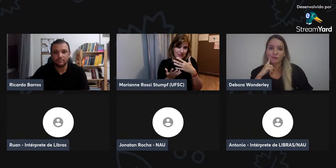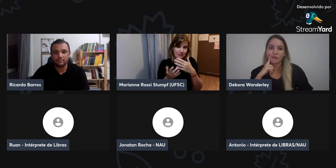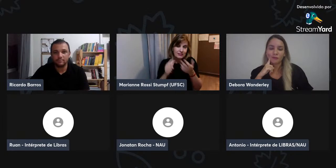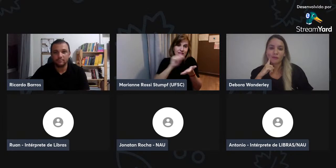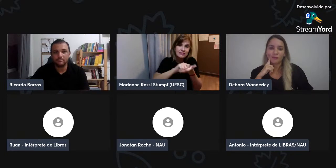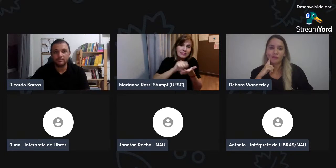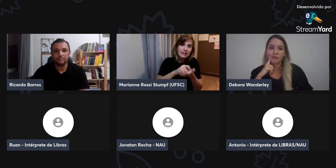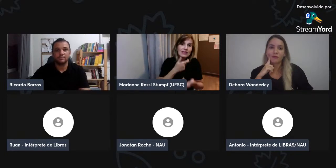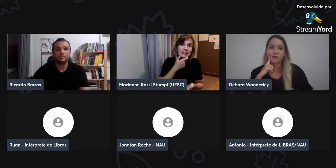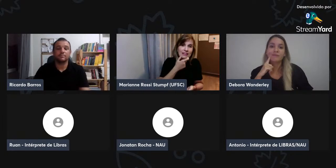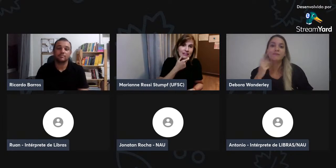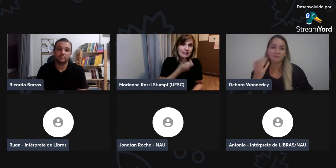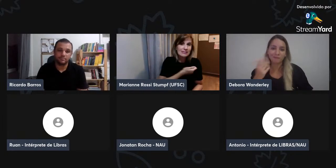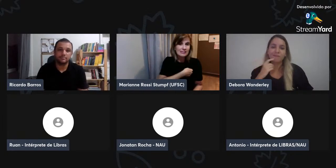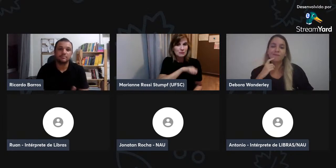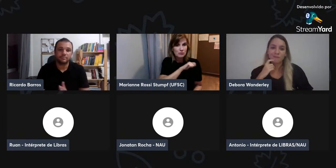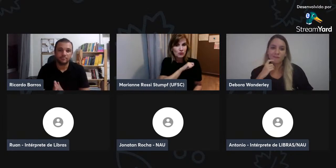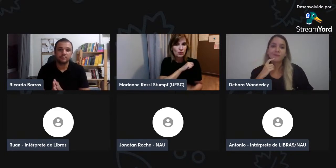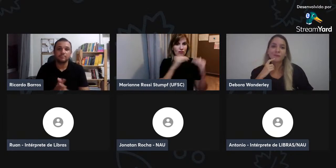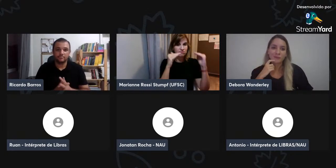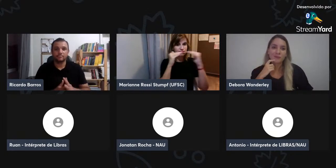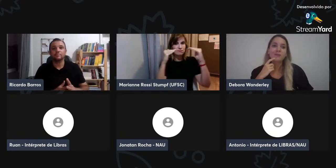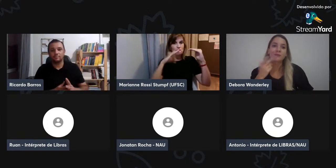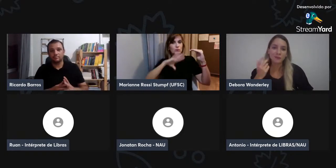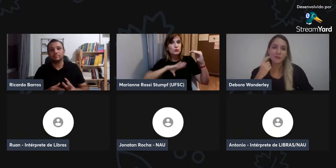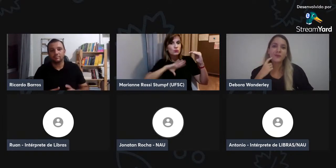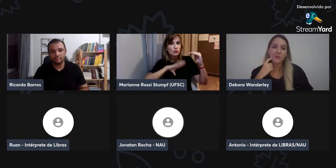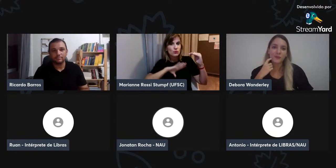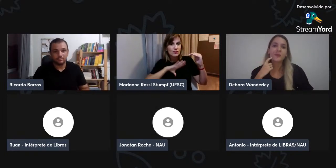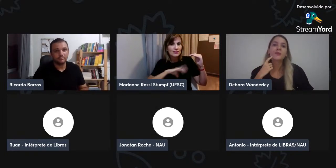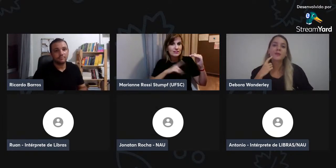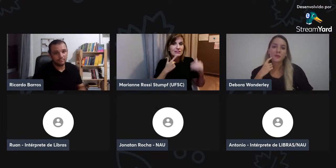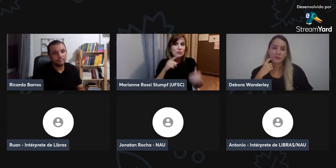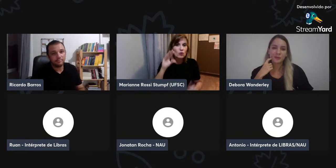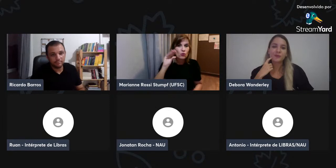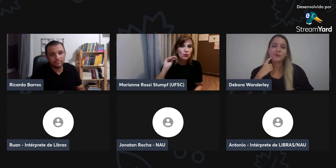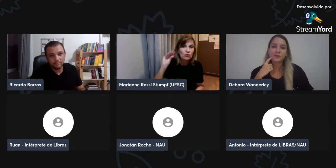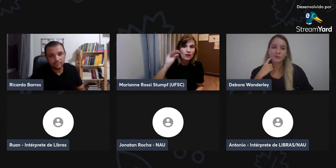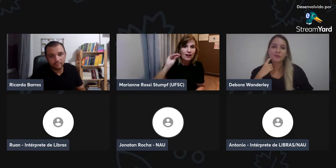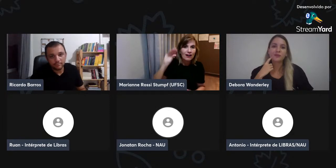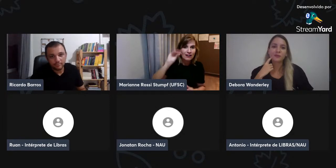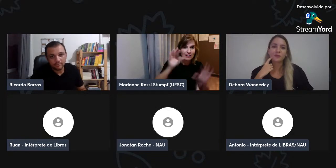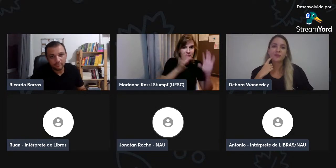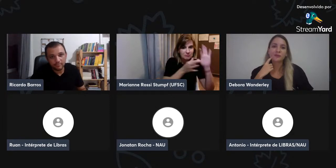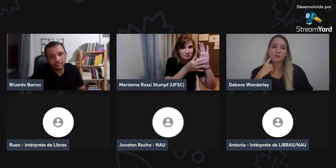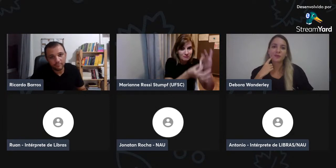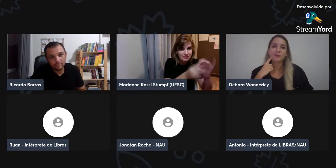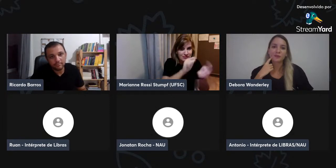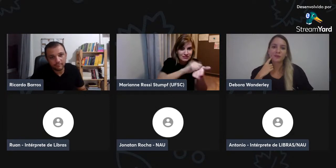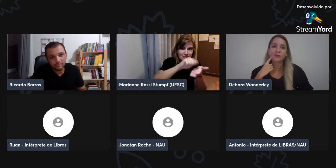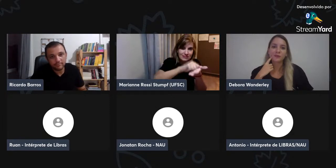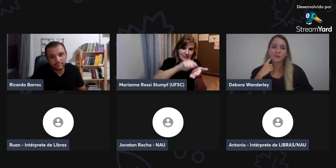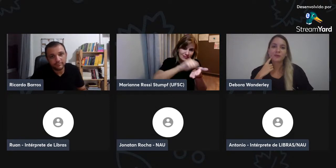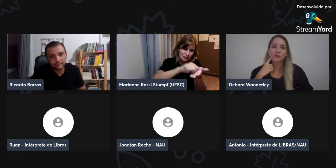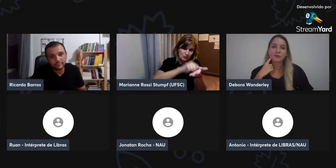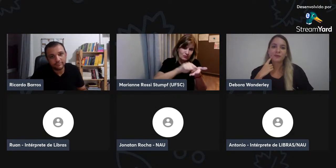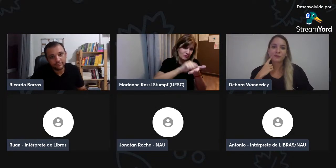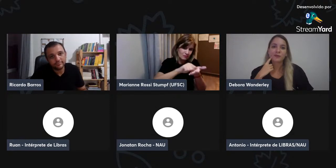em relação ao uso da escrita de sinais em inglês, né, não há uma concordância, né,